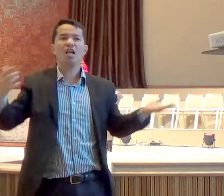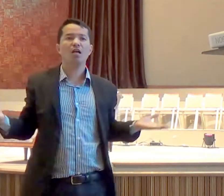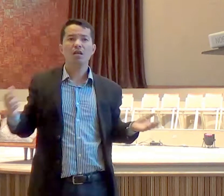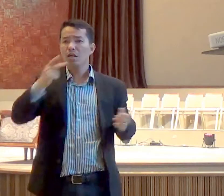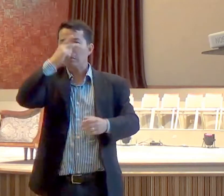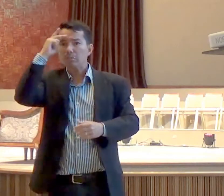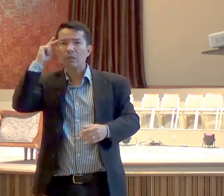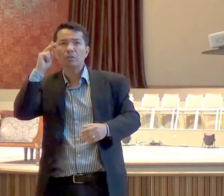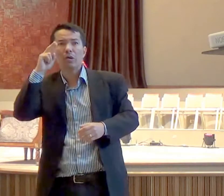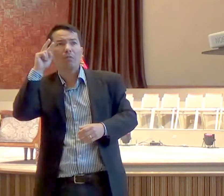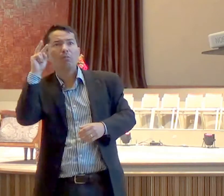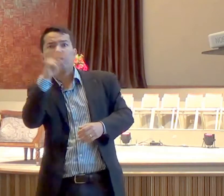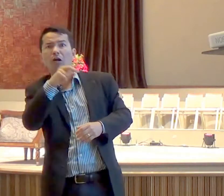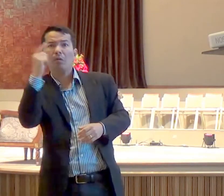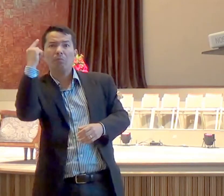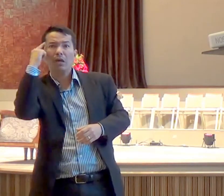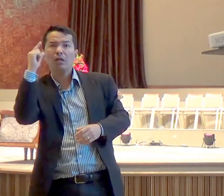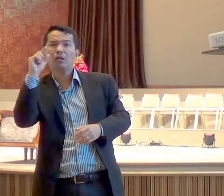povo tem, do que significa santidade,